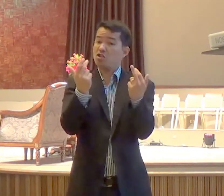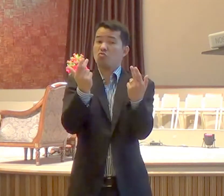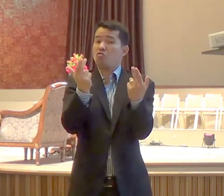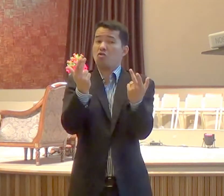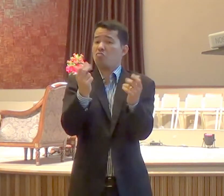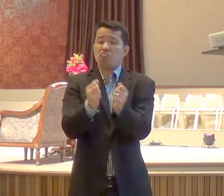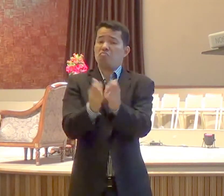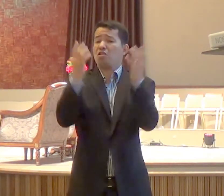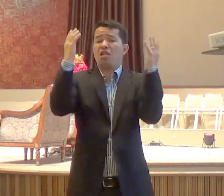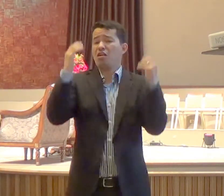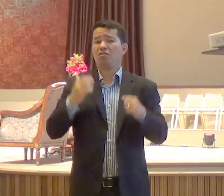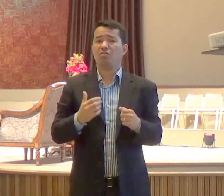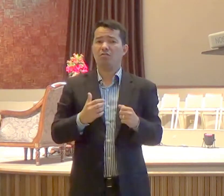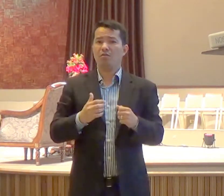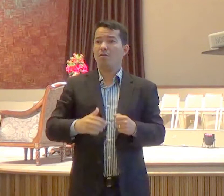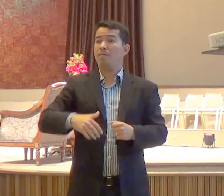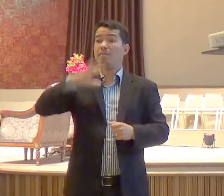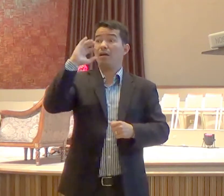fará maiores do que estas porque eu vou para o meu Pai,